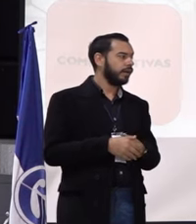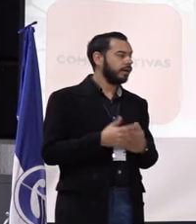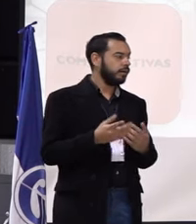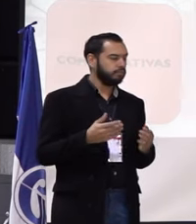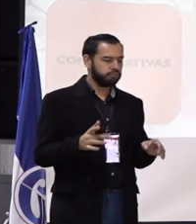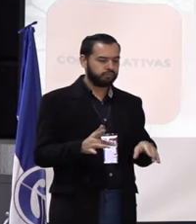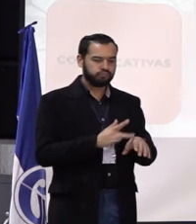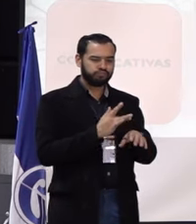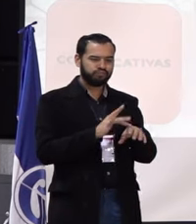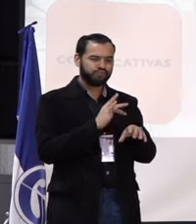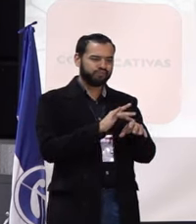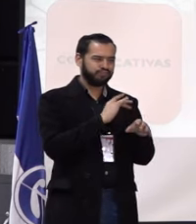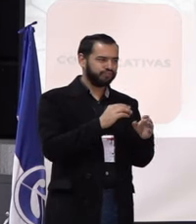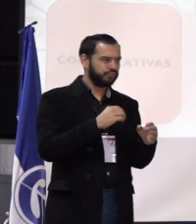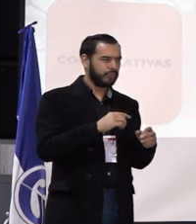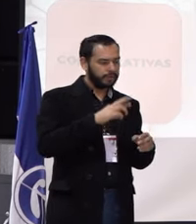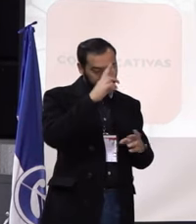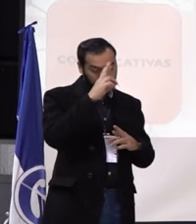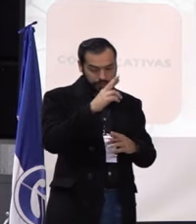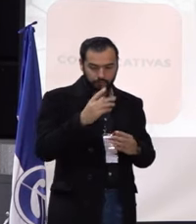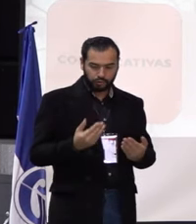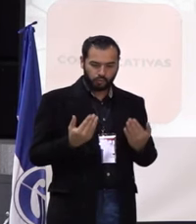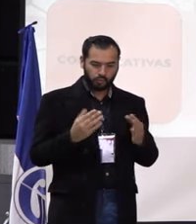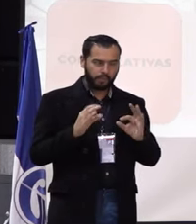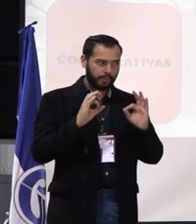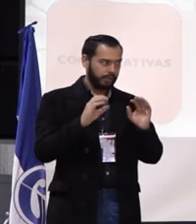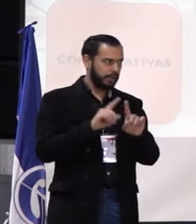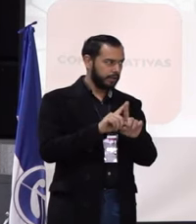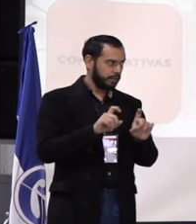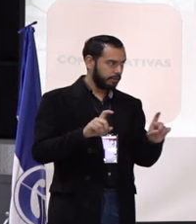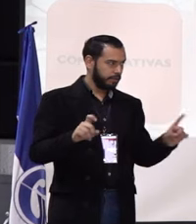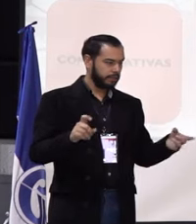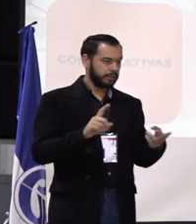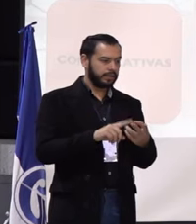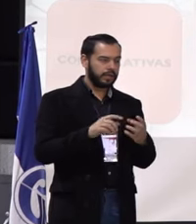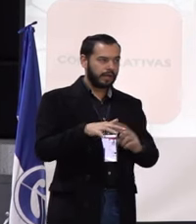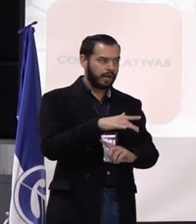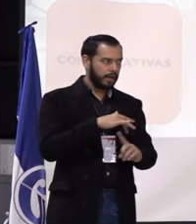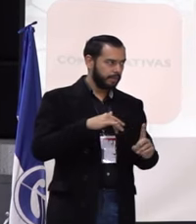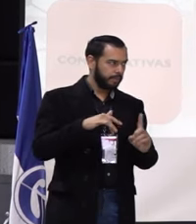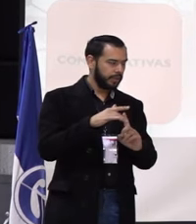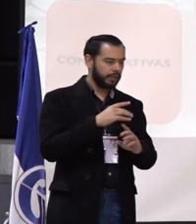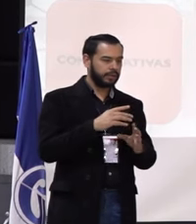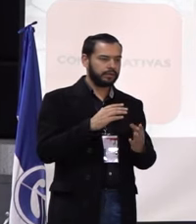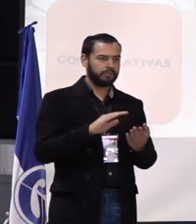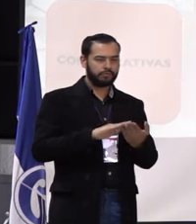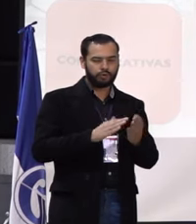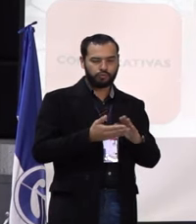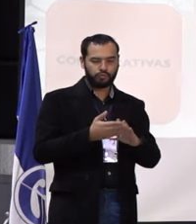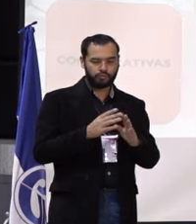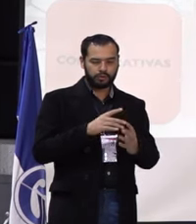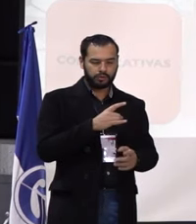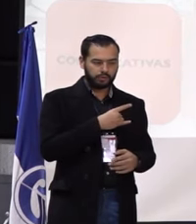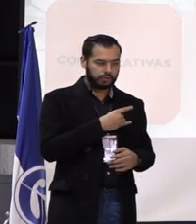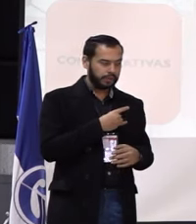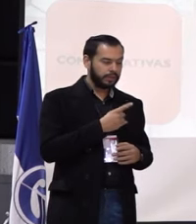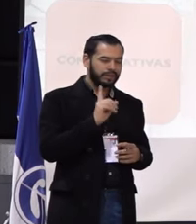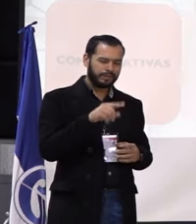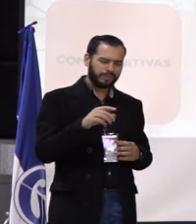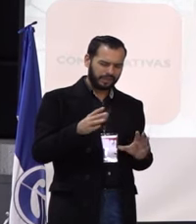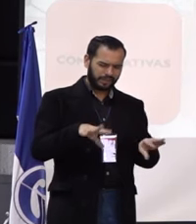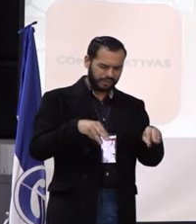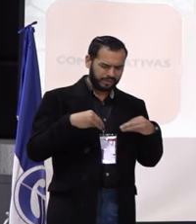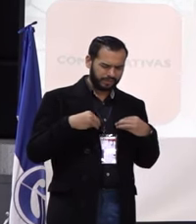promover el respeto por el buen vivir, la diversidad, el ambiente y la comunidad universitaria y asumir la química como